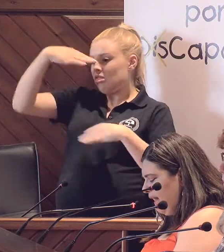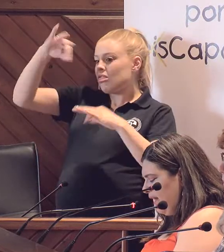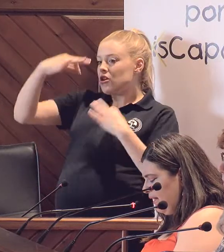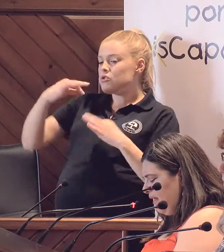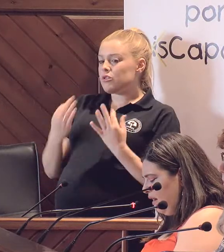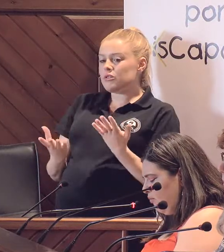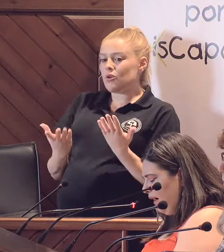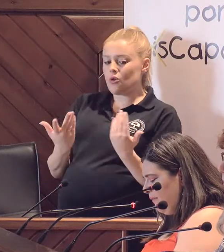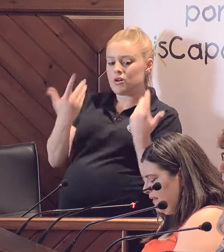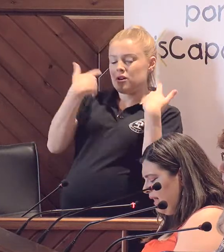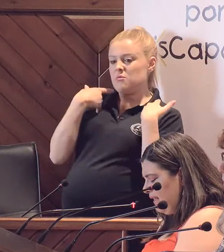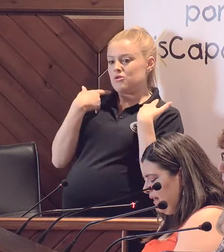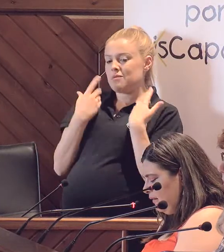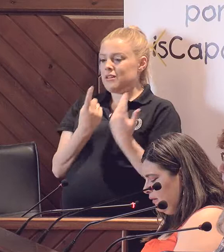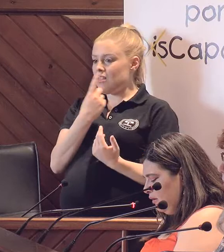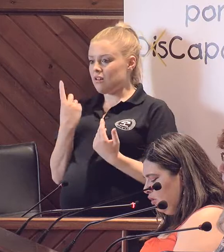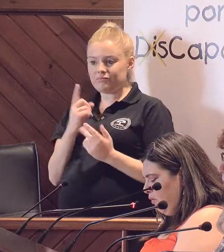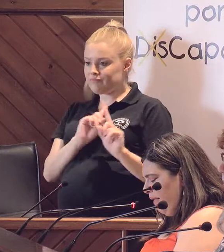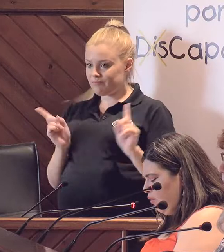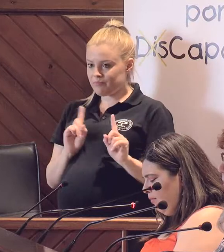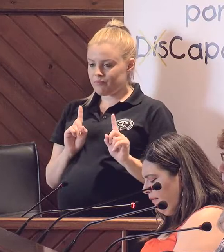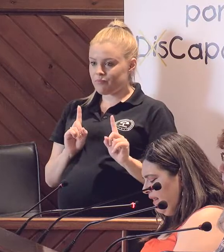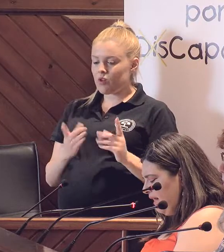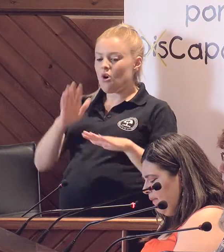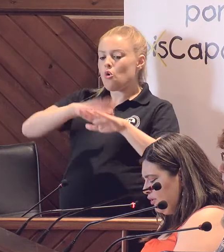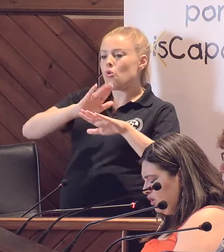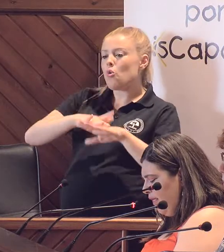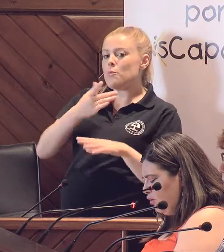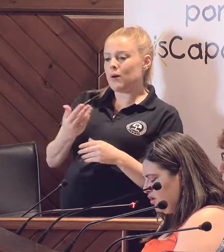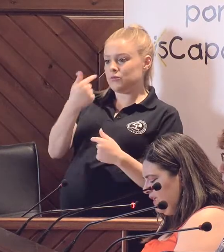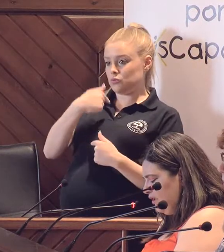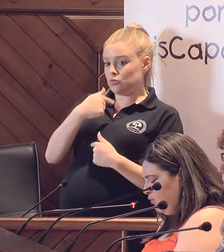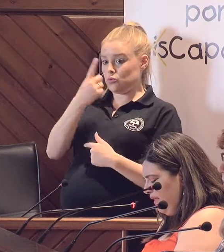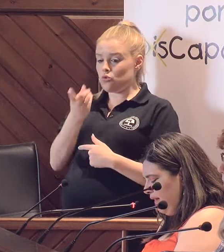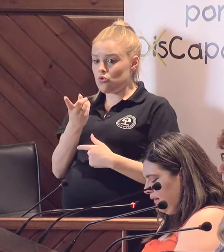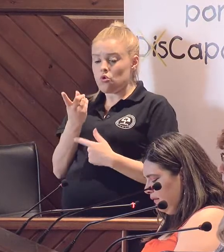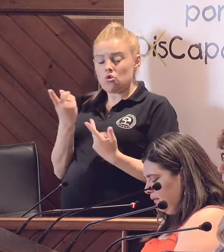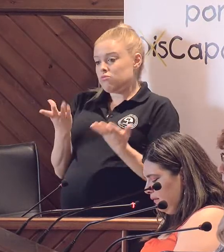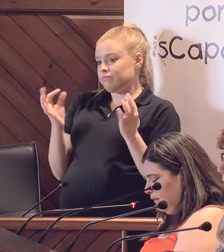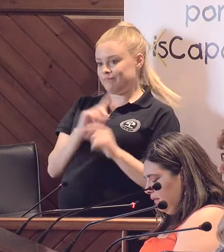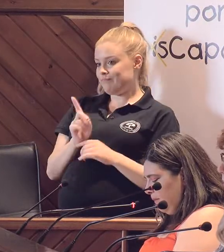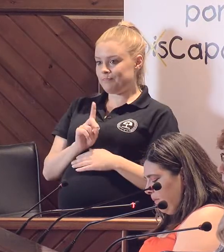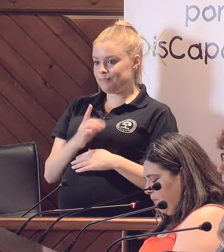no debe recaer nadie como herramienta letal. No puede culpabilizar a las personas de lo que les sucede.